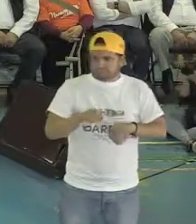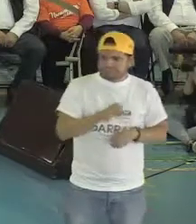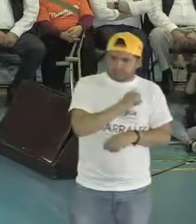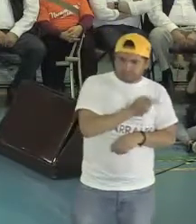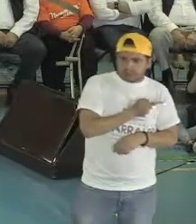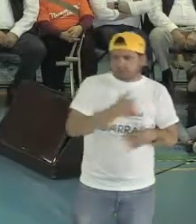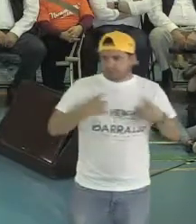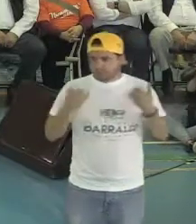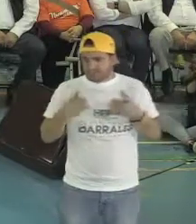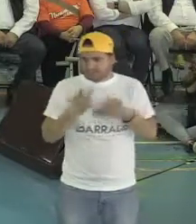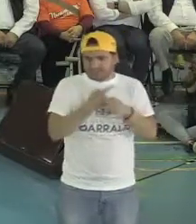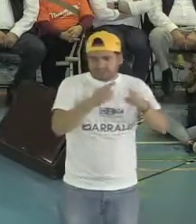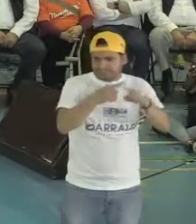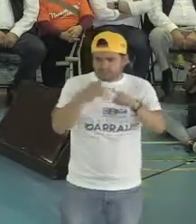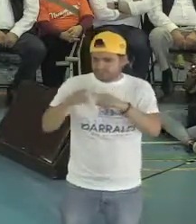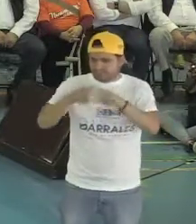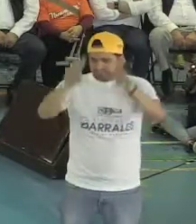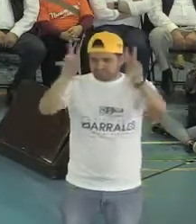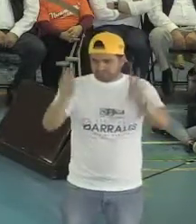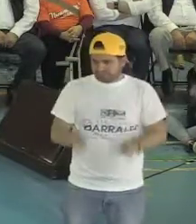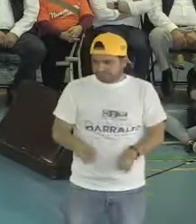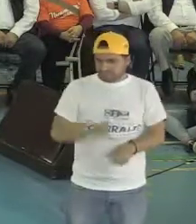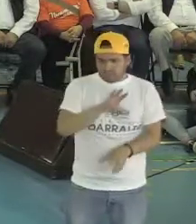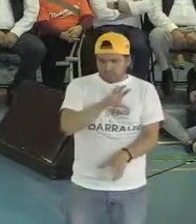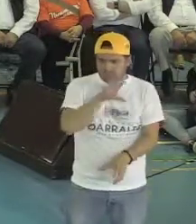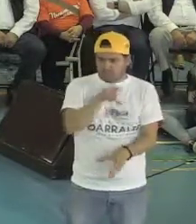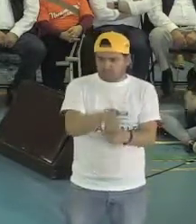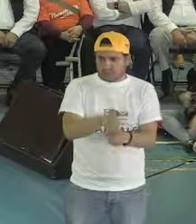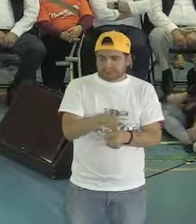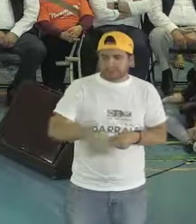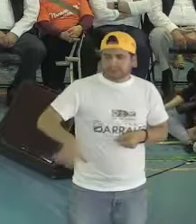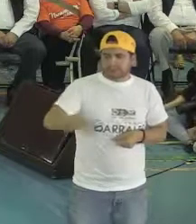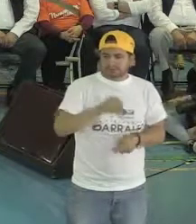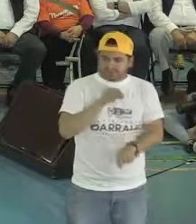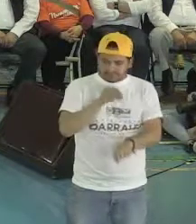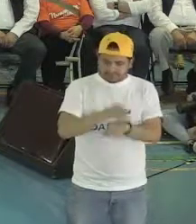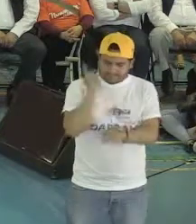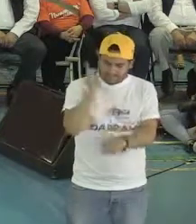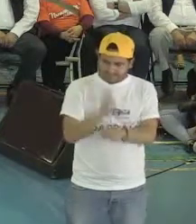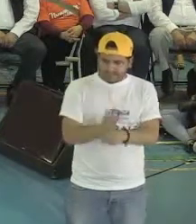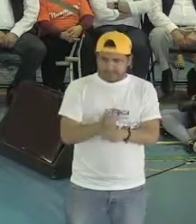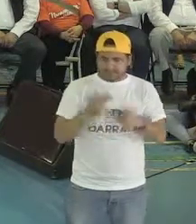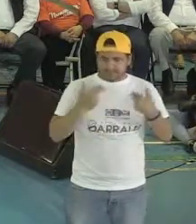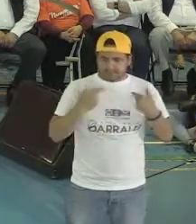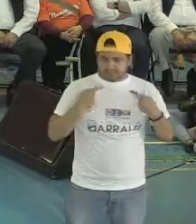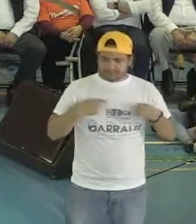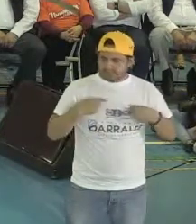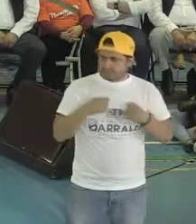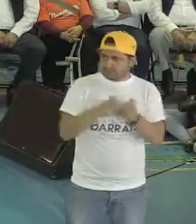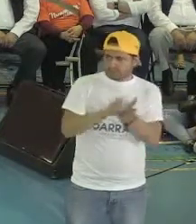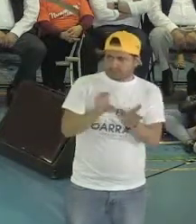etc., etc., todas esas van a tener que poner por delante a la gente con discapacidad.